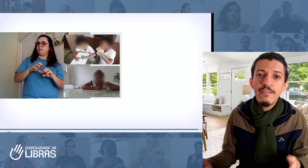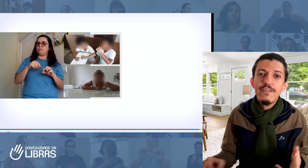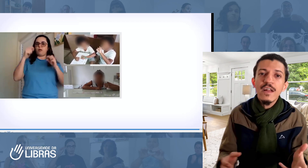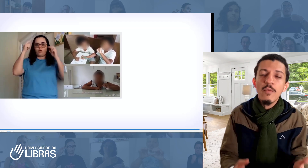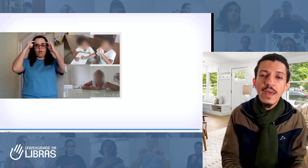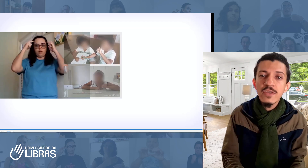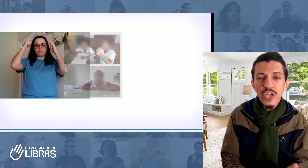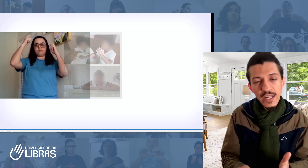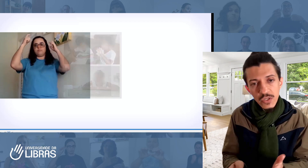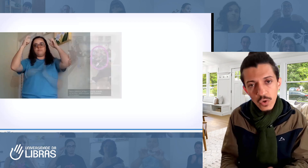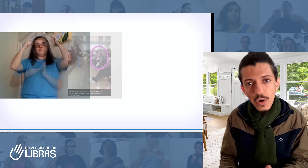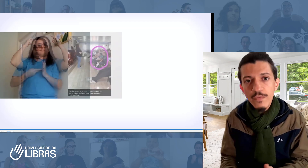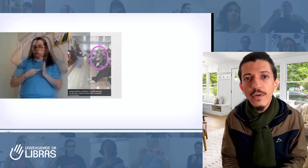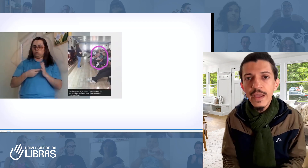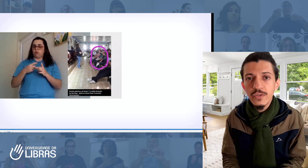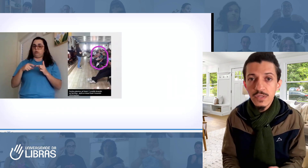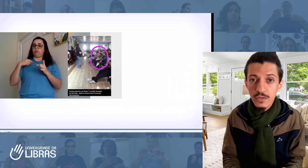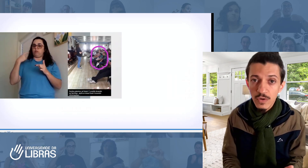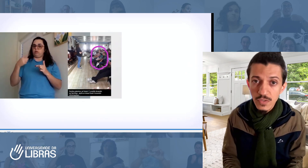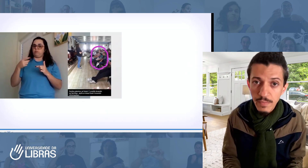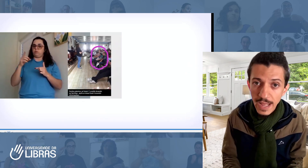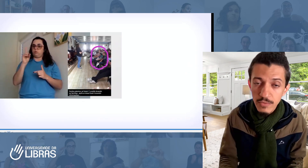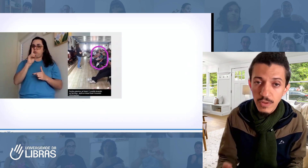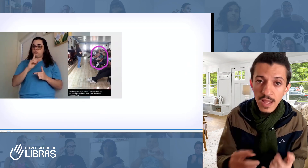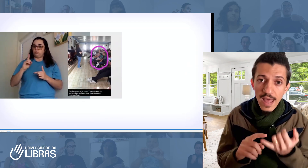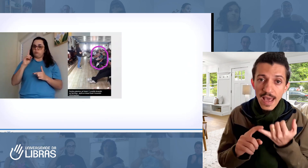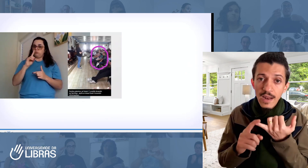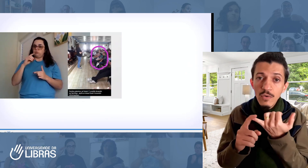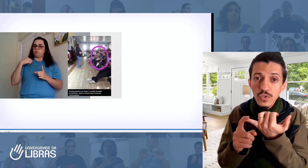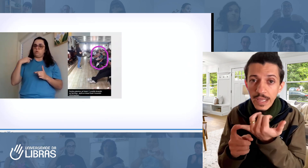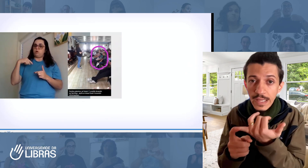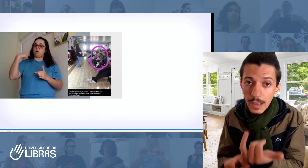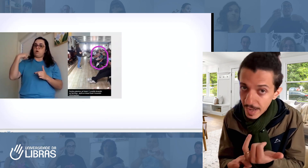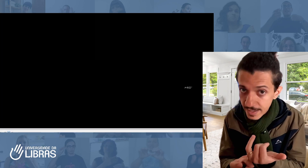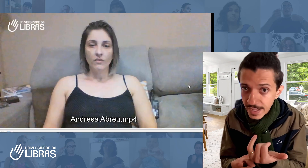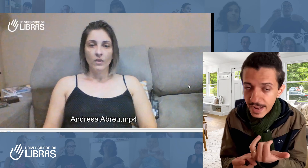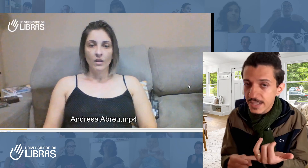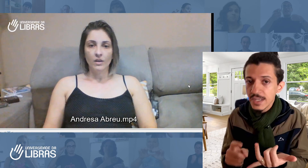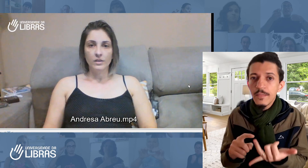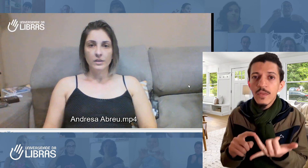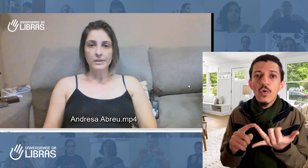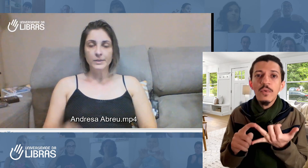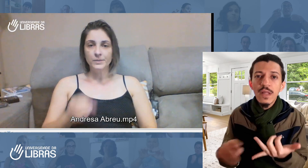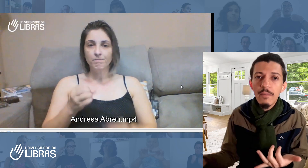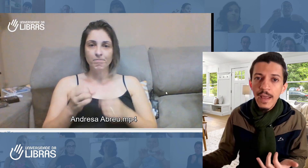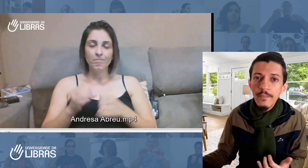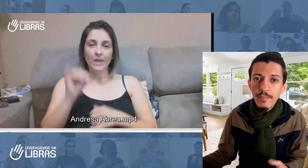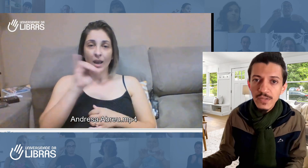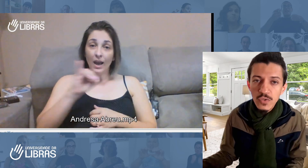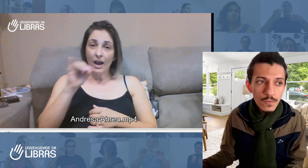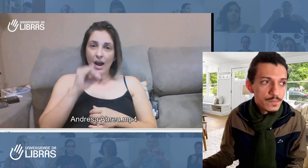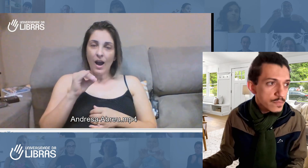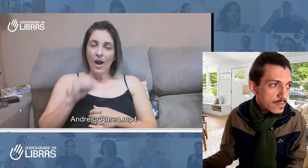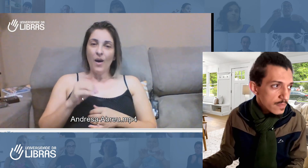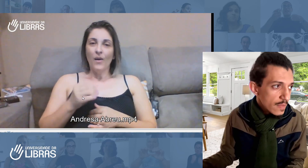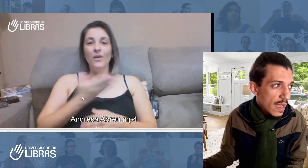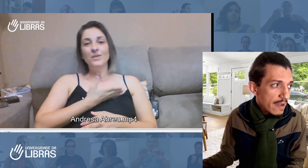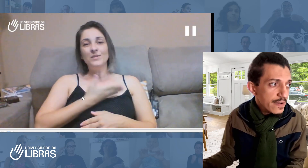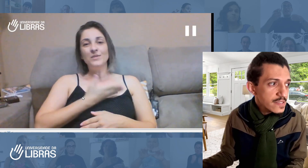finalmente ela se tornou fluente usando o nosso método, ela não só interpreta na igreja, como também passou a fazer